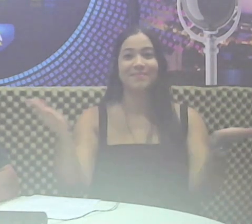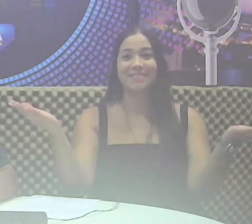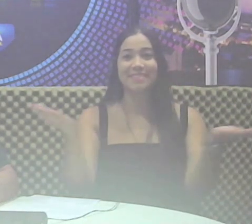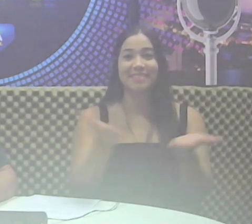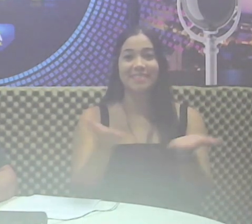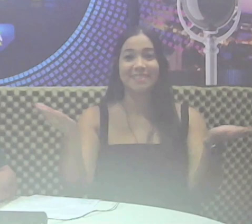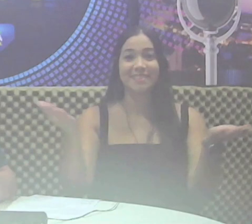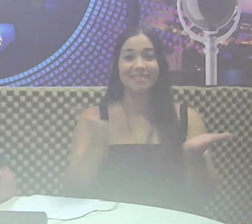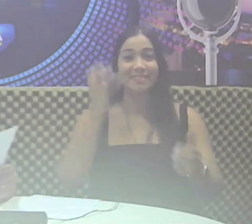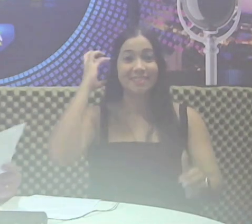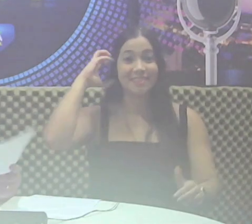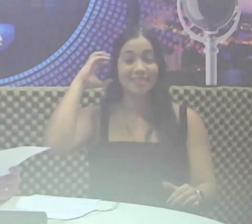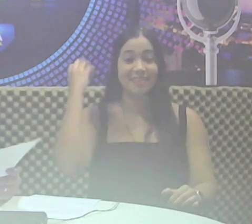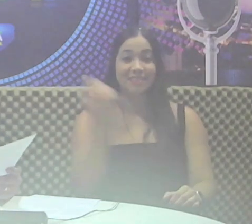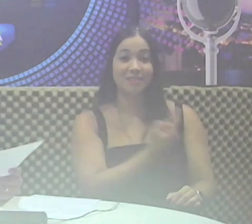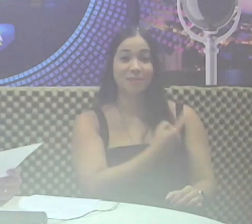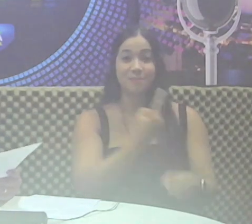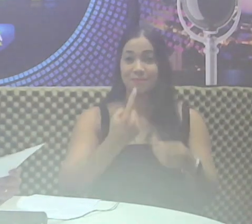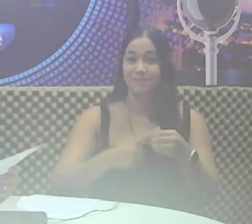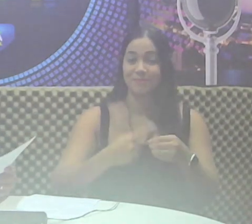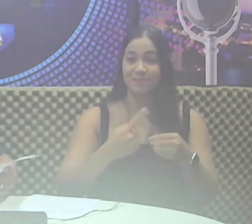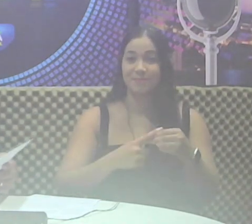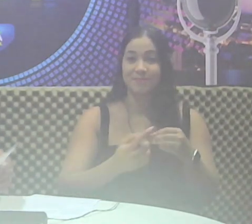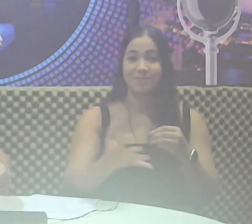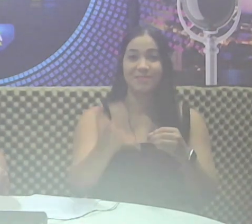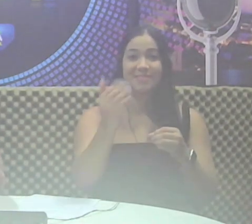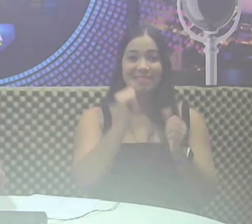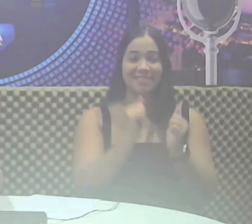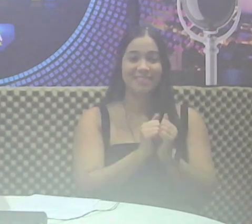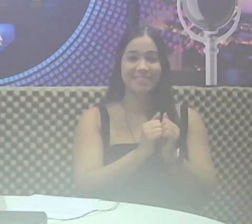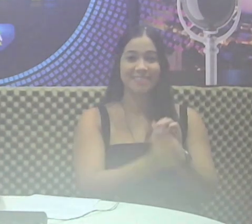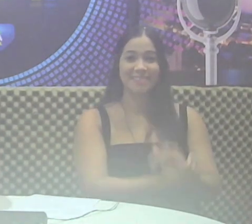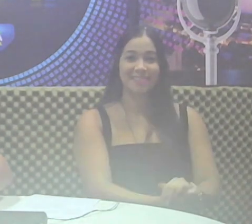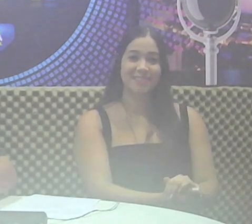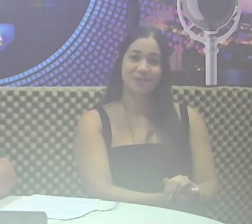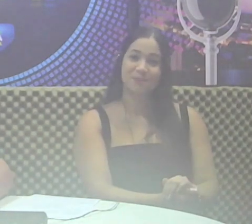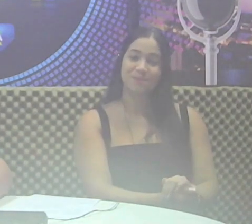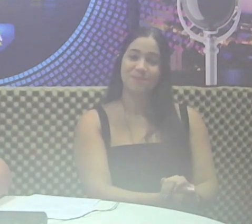a partir de agora na Rádio Nossa Cidade. Vem com a gente!